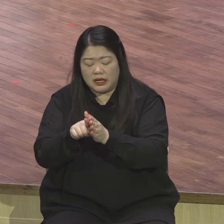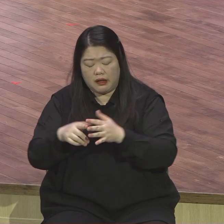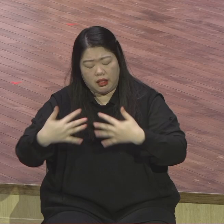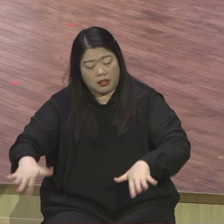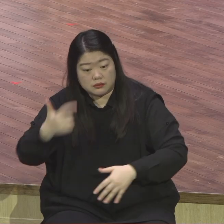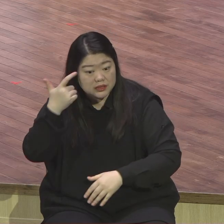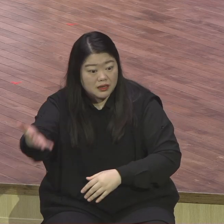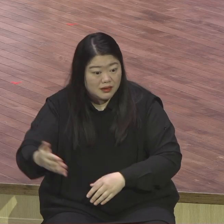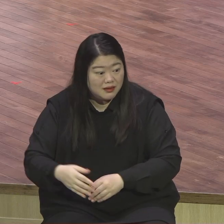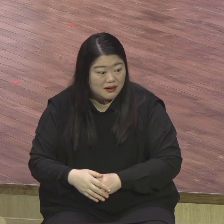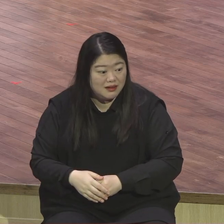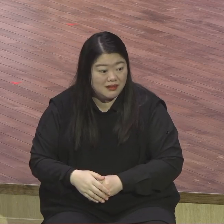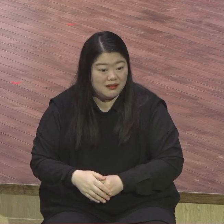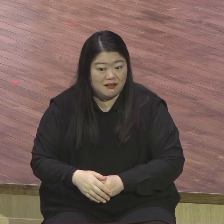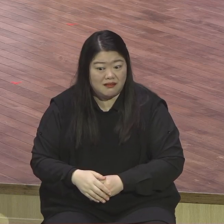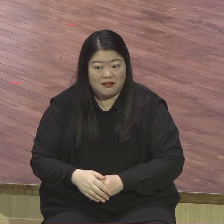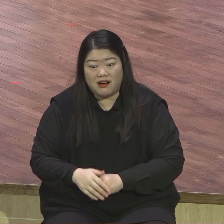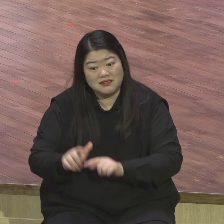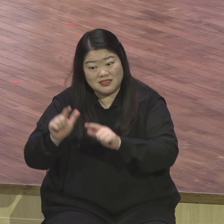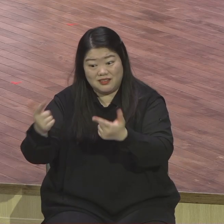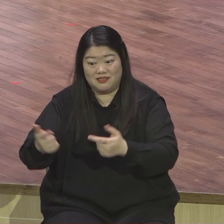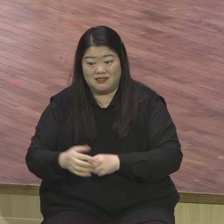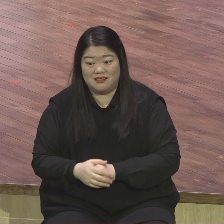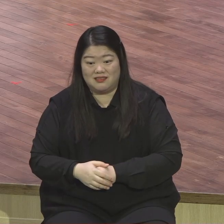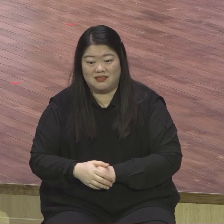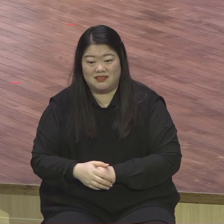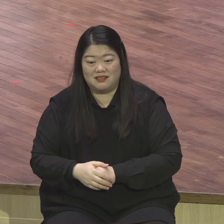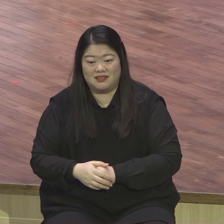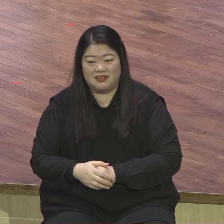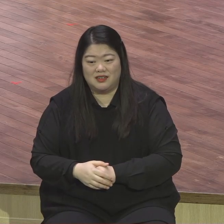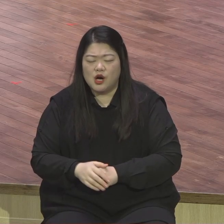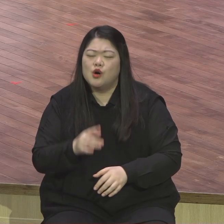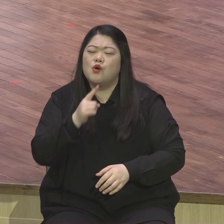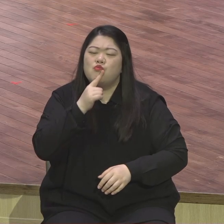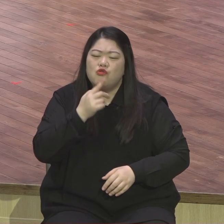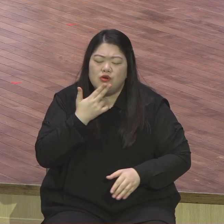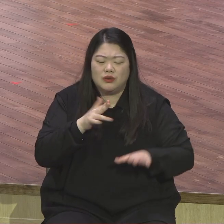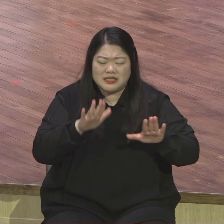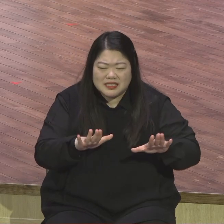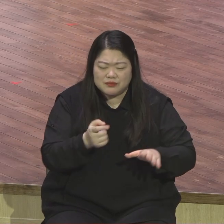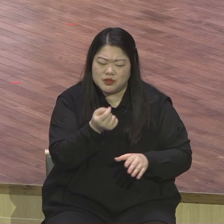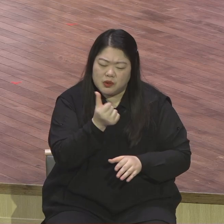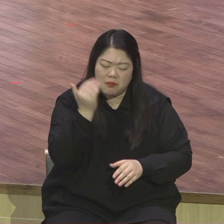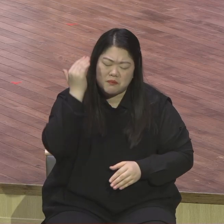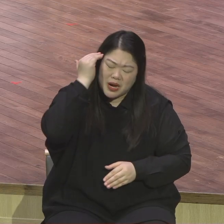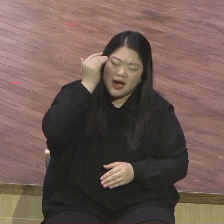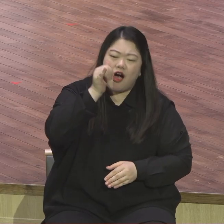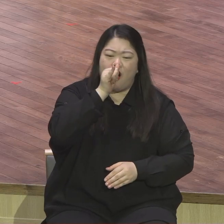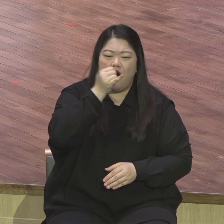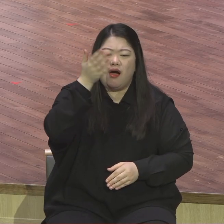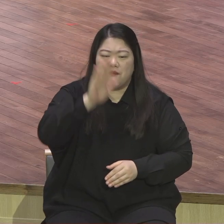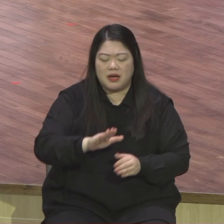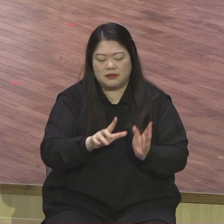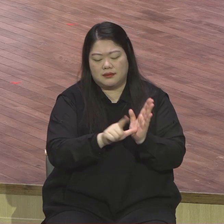시간이 흐를수록 고금적 열정과 헌신의 삶이 더